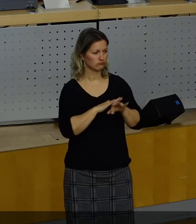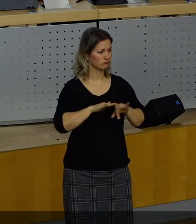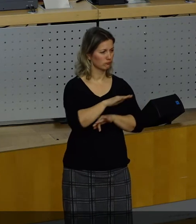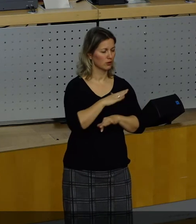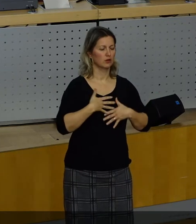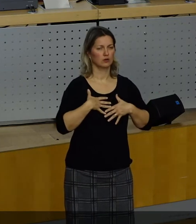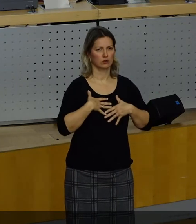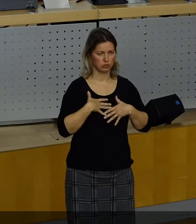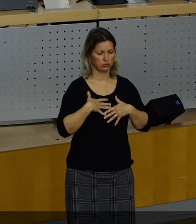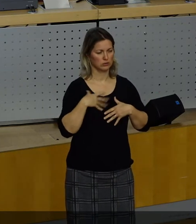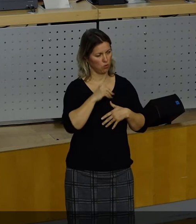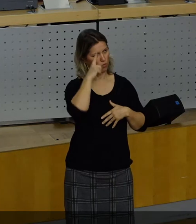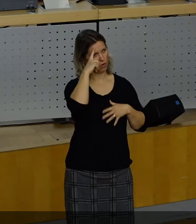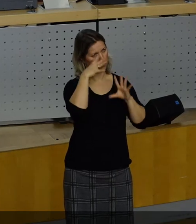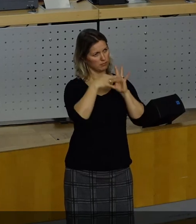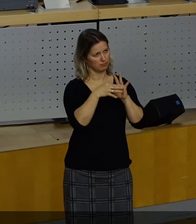gehen wir es an. Vielen Dank.